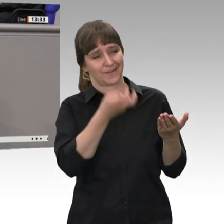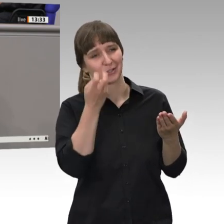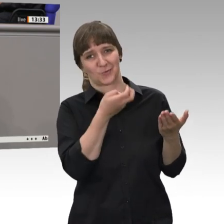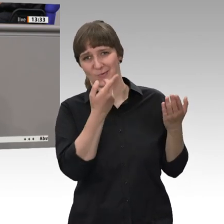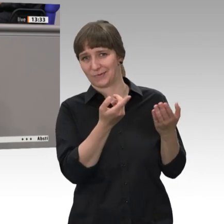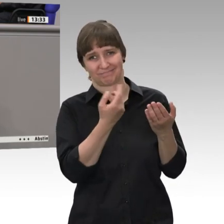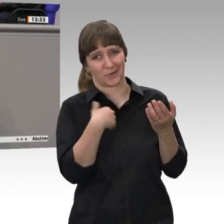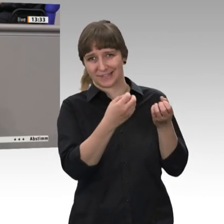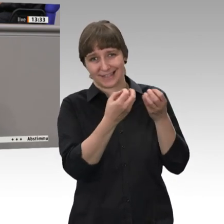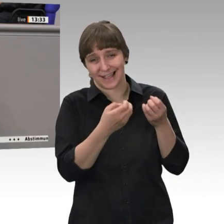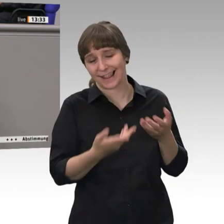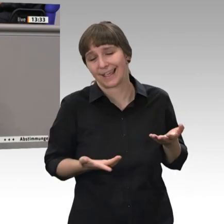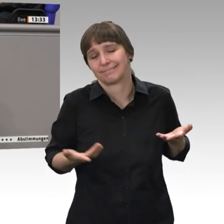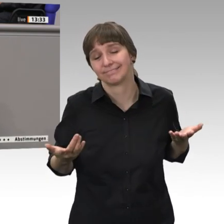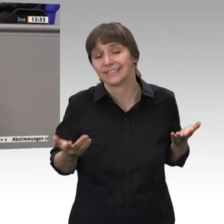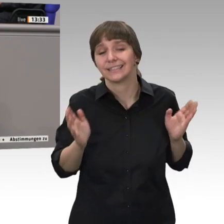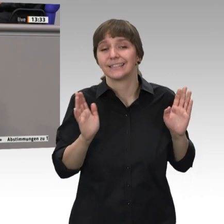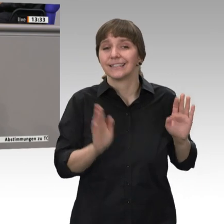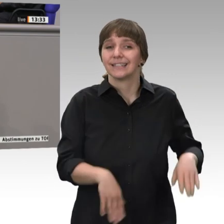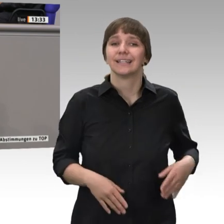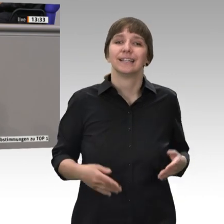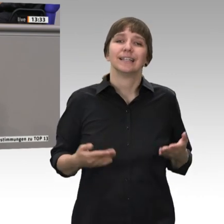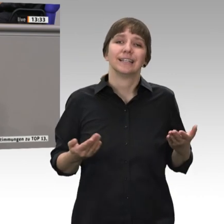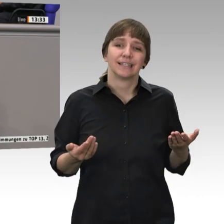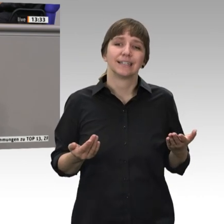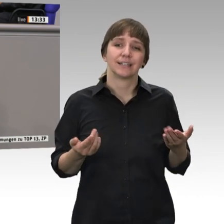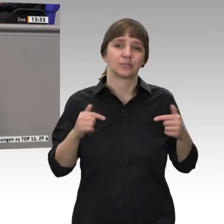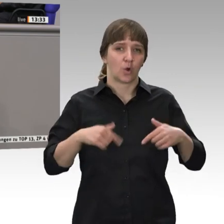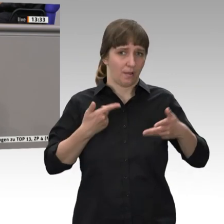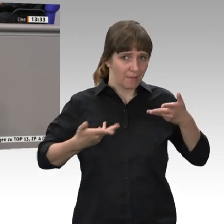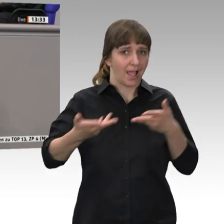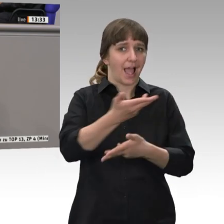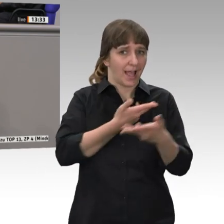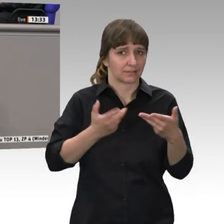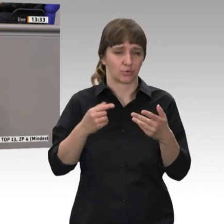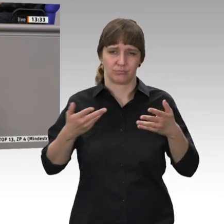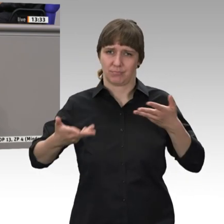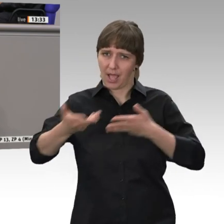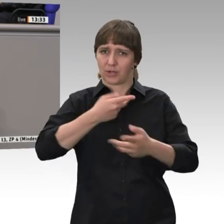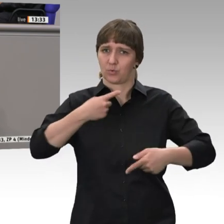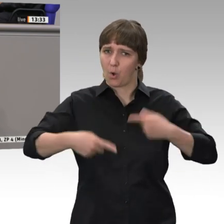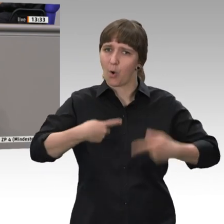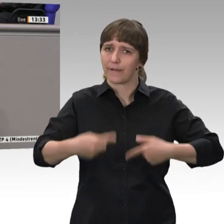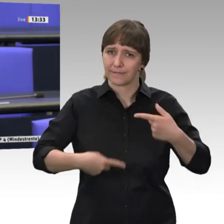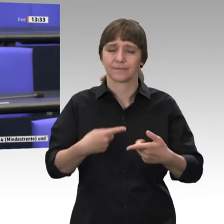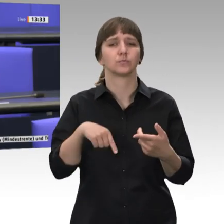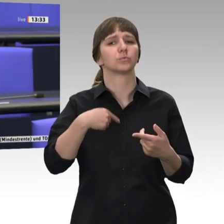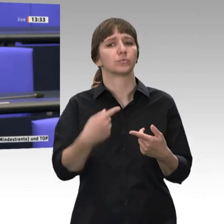Aber wir müssen ja noch beraten. Wir sind ja mit in der Beratung. Davon werden wir dann Entscheidungen im